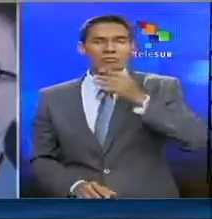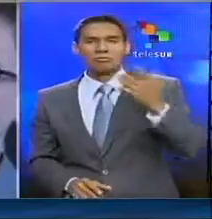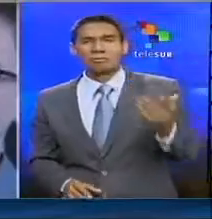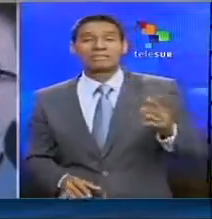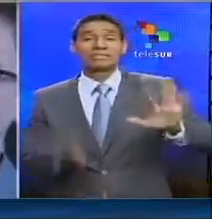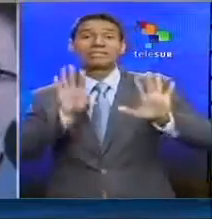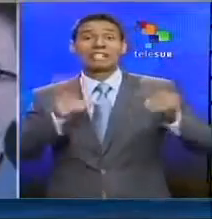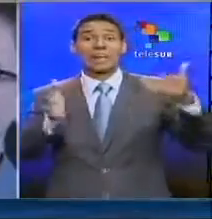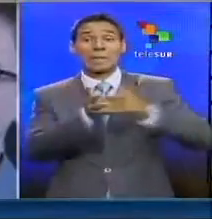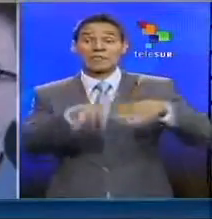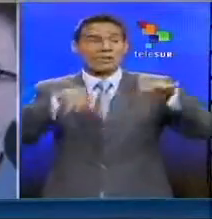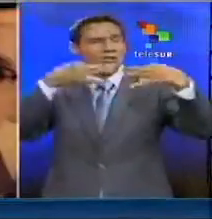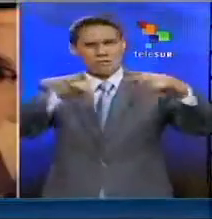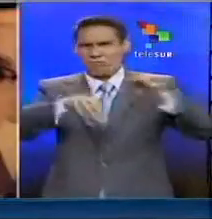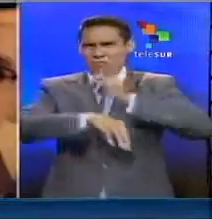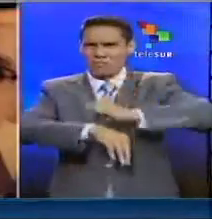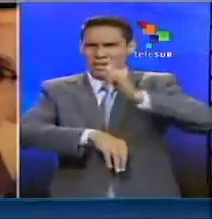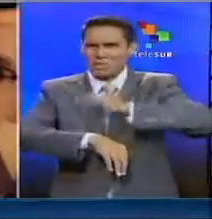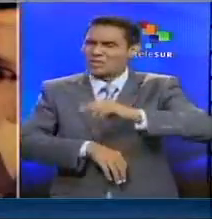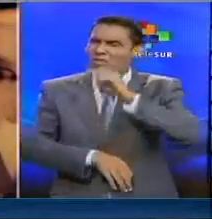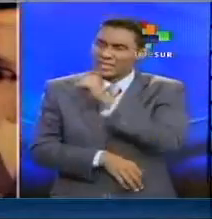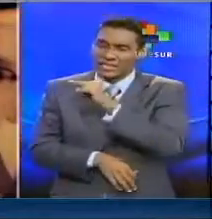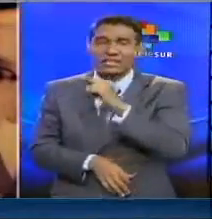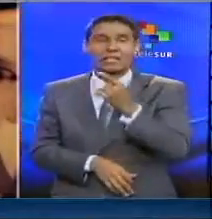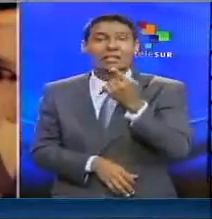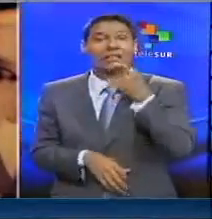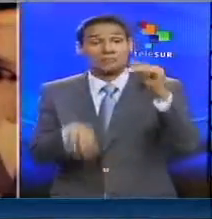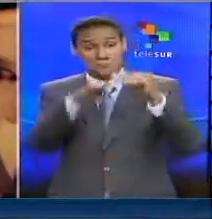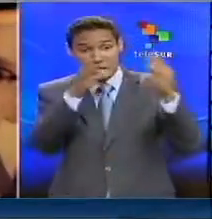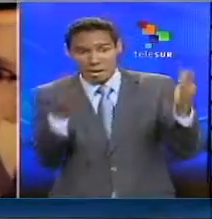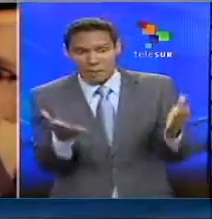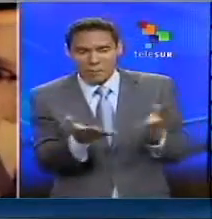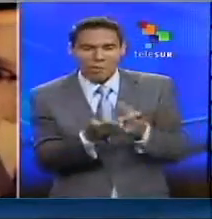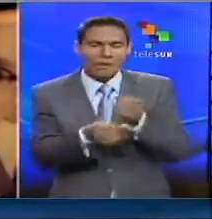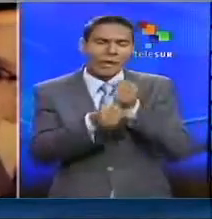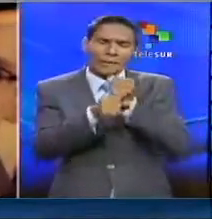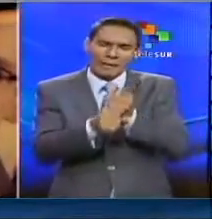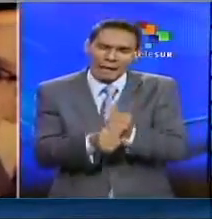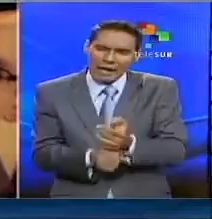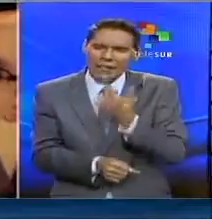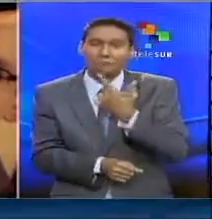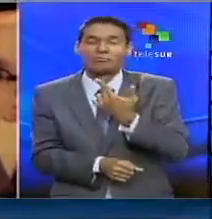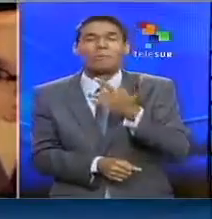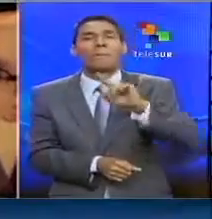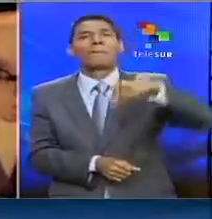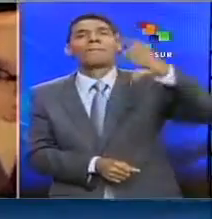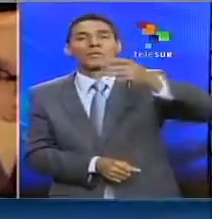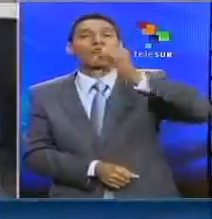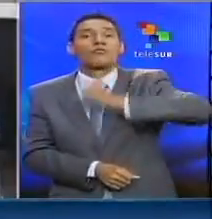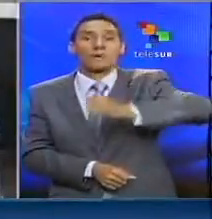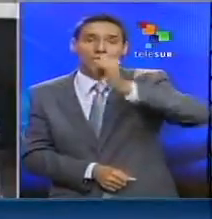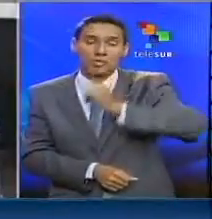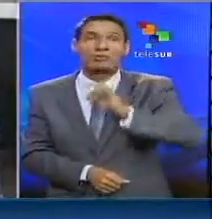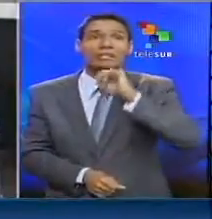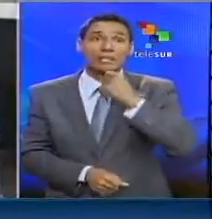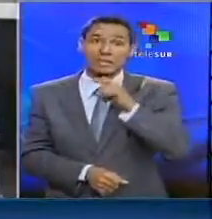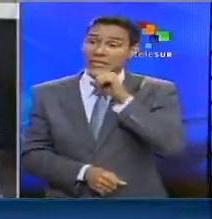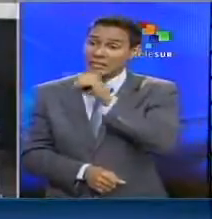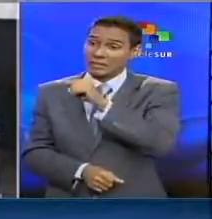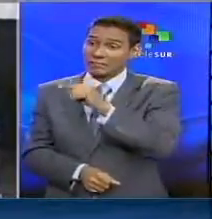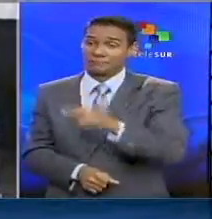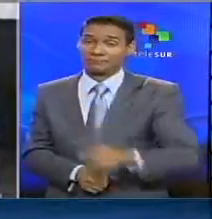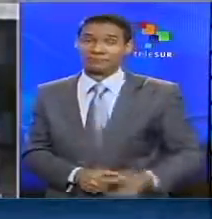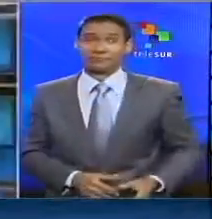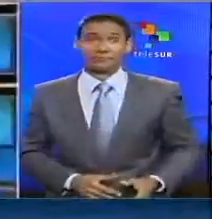de 10.000 documentos clasificados de Snowden. El mundo se mantiene expectante a una próxima publicación de este tipo por parte de